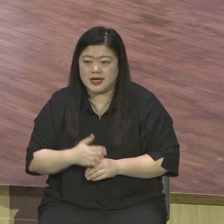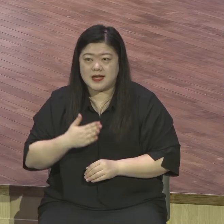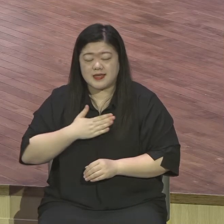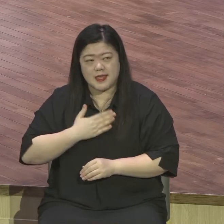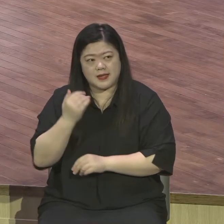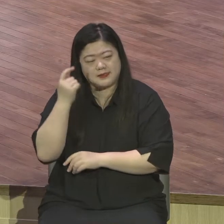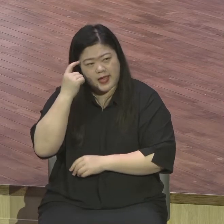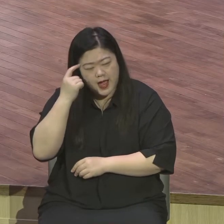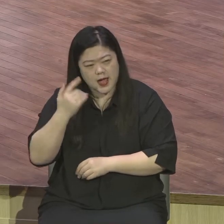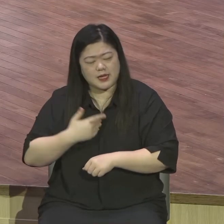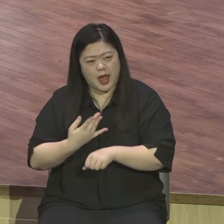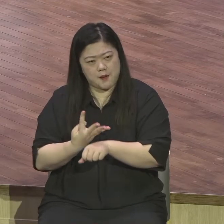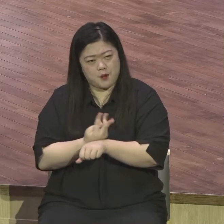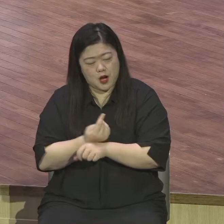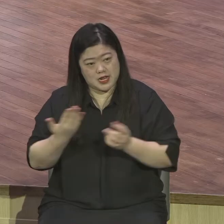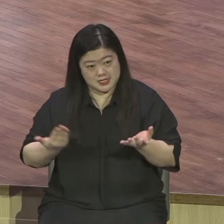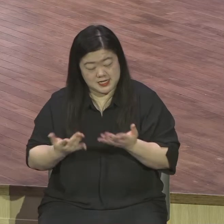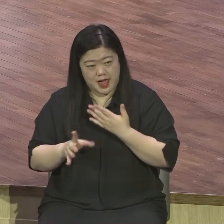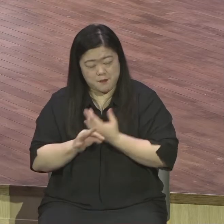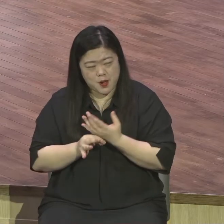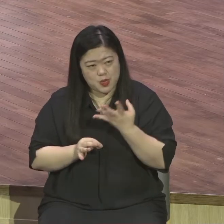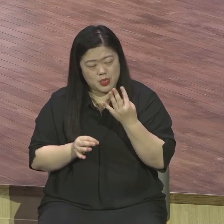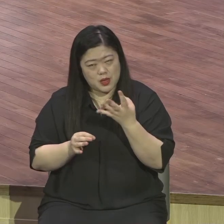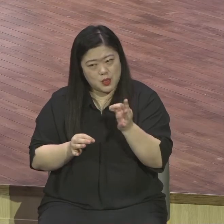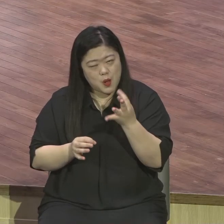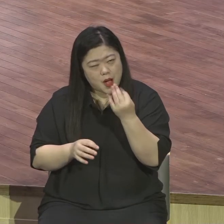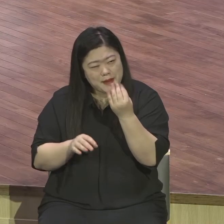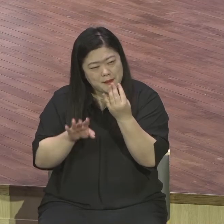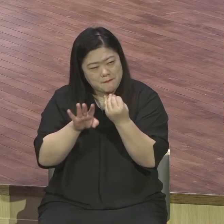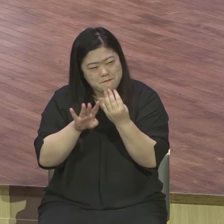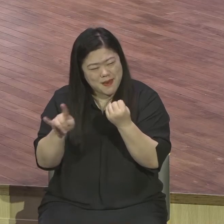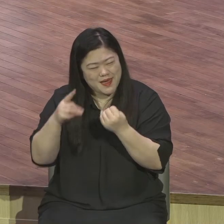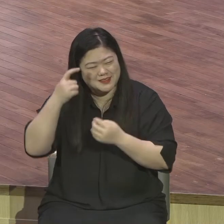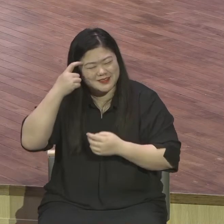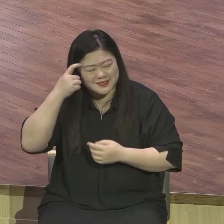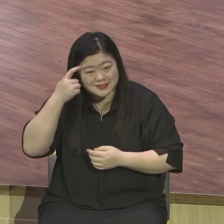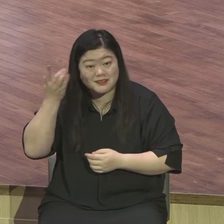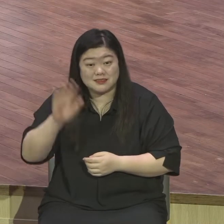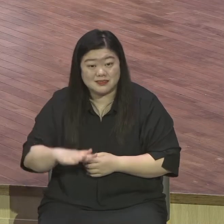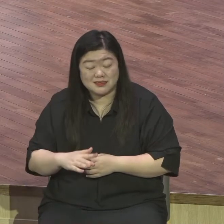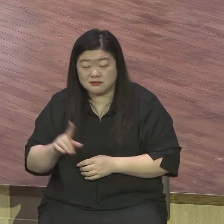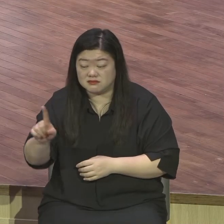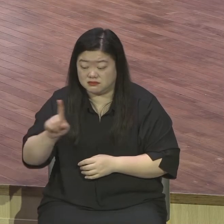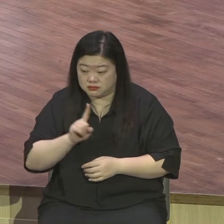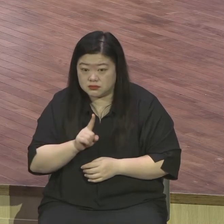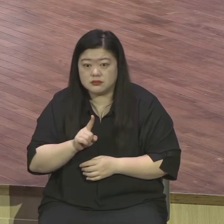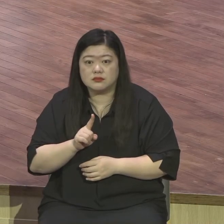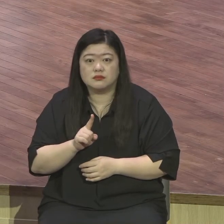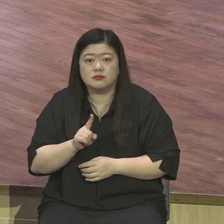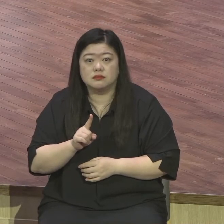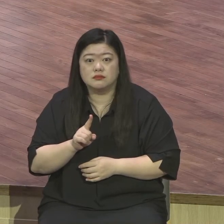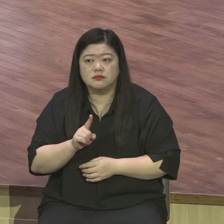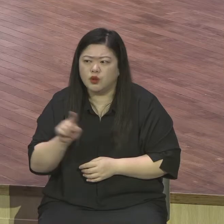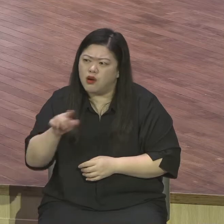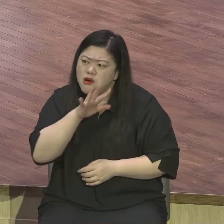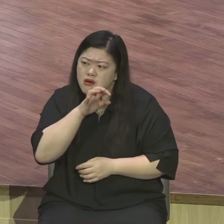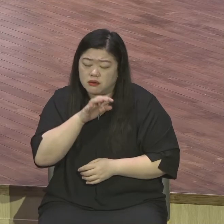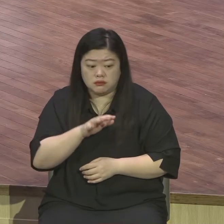알긴 다 알지만 결정할 때는 자기 기준이에요. 하나님의 나라 가치 기준으로 살아야 되는데 내 기준으로